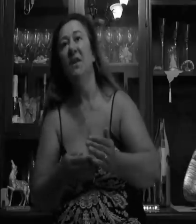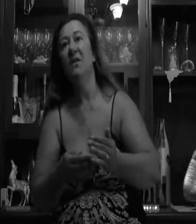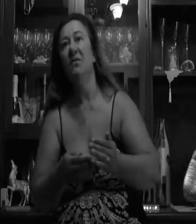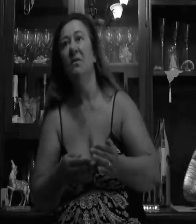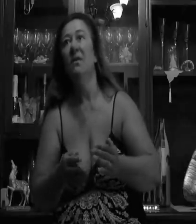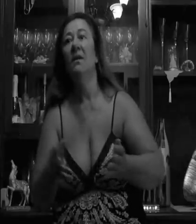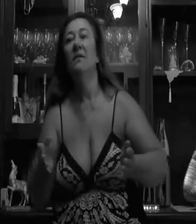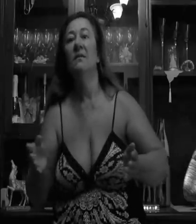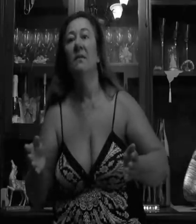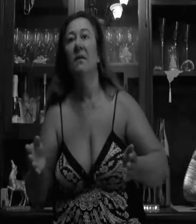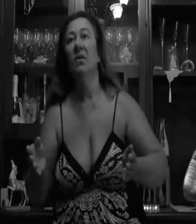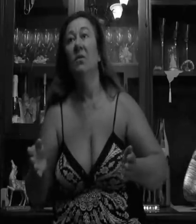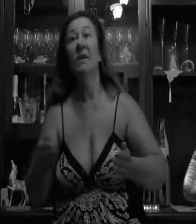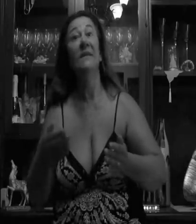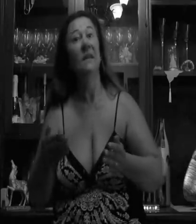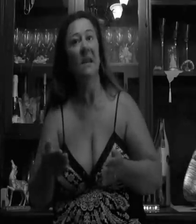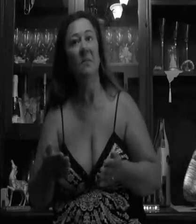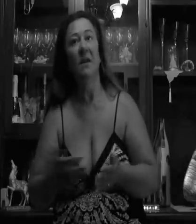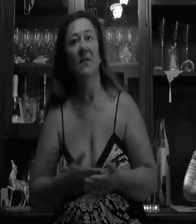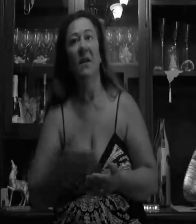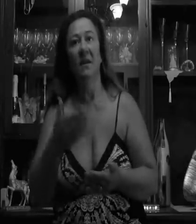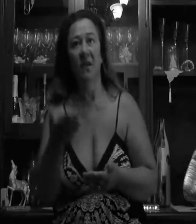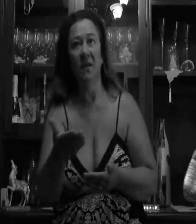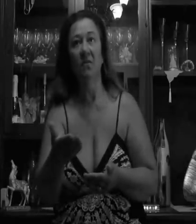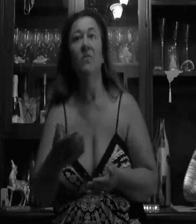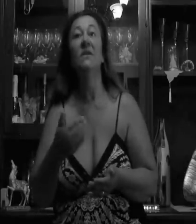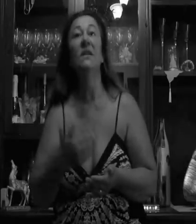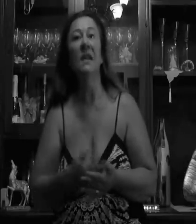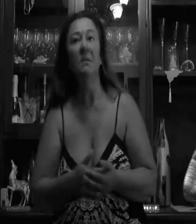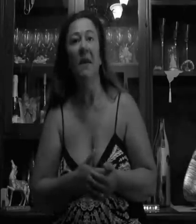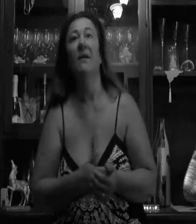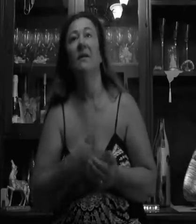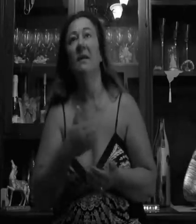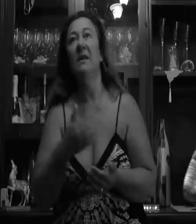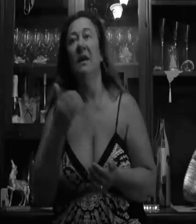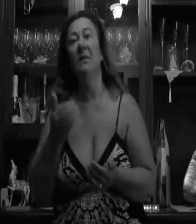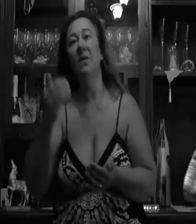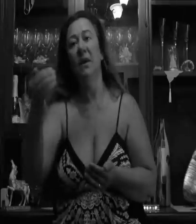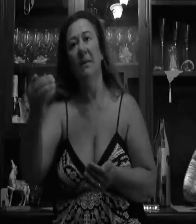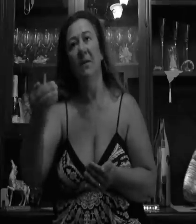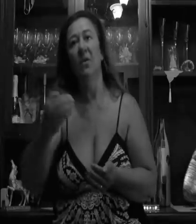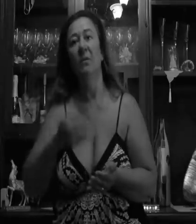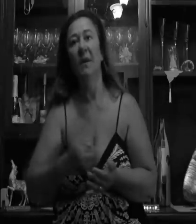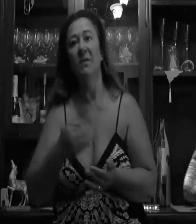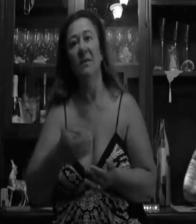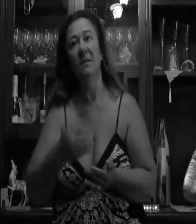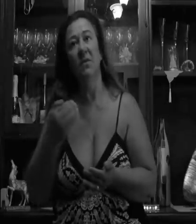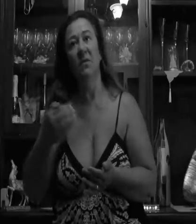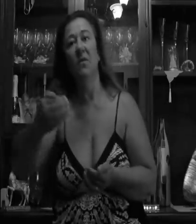del referendum, dopodiché si delibera di fare il referendum, si delibera di aprire un capitolo per lo stanziamento di